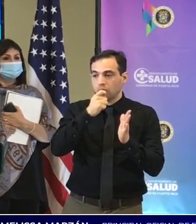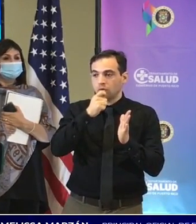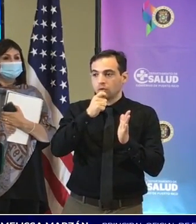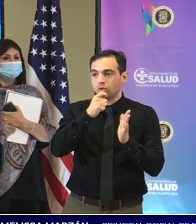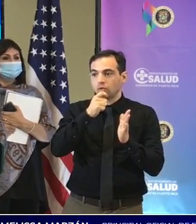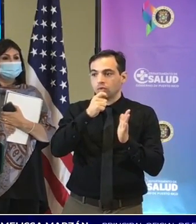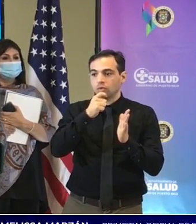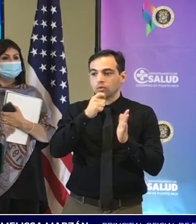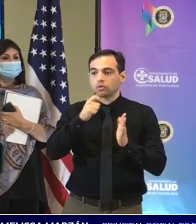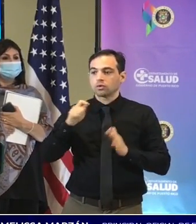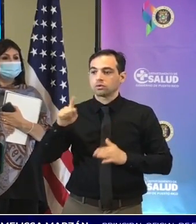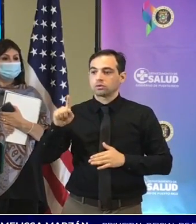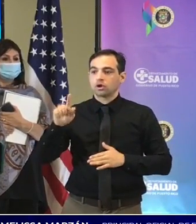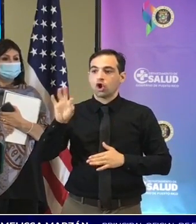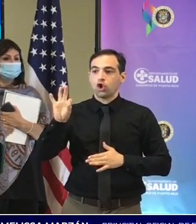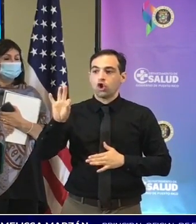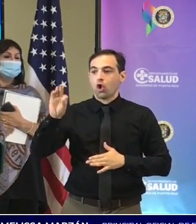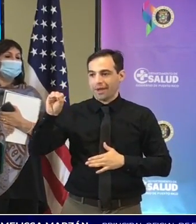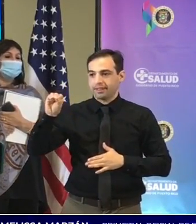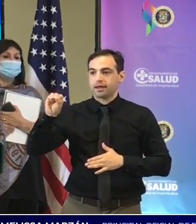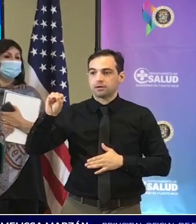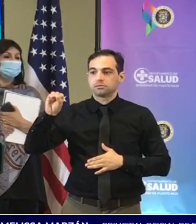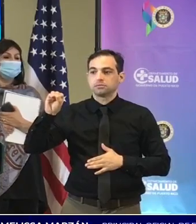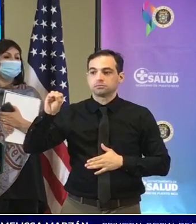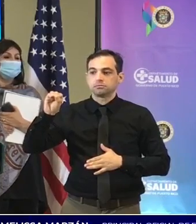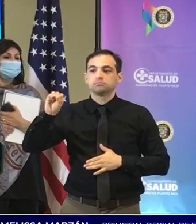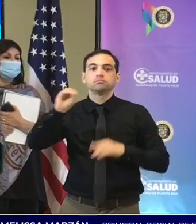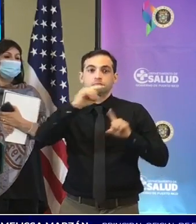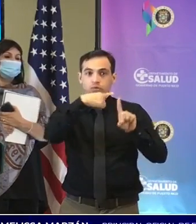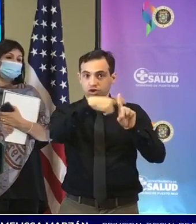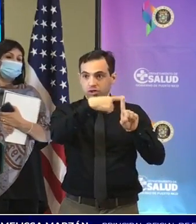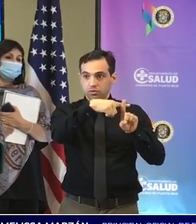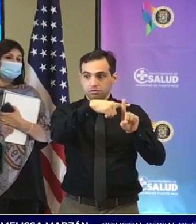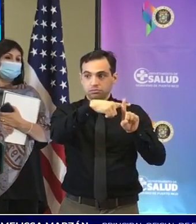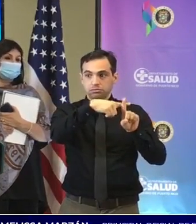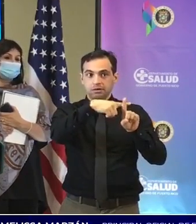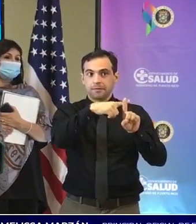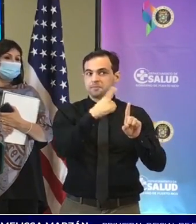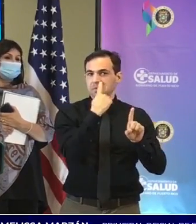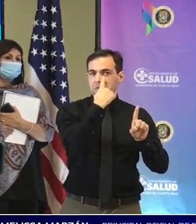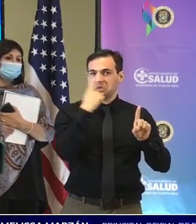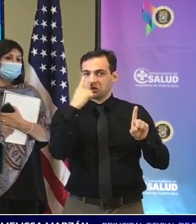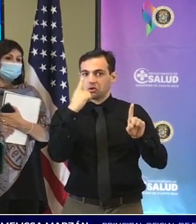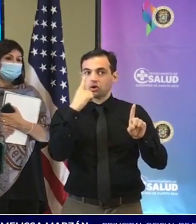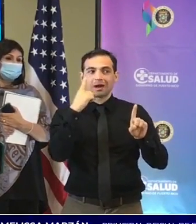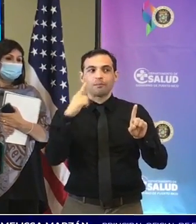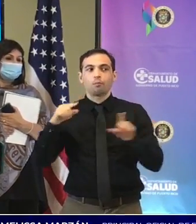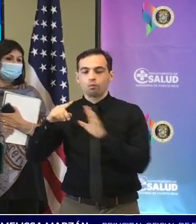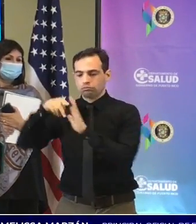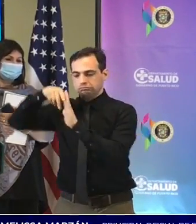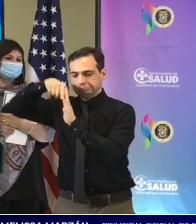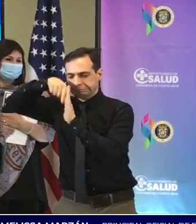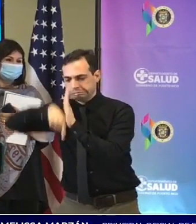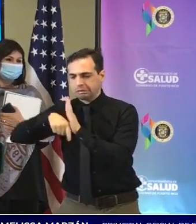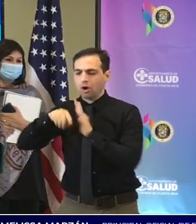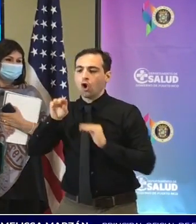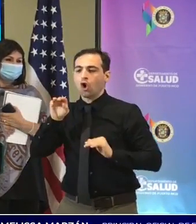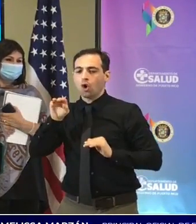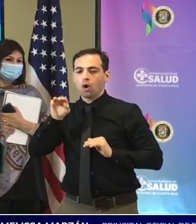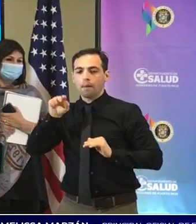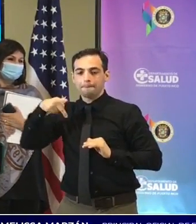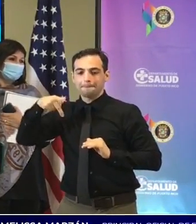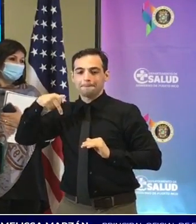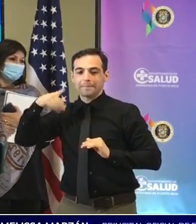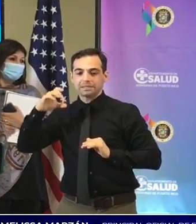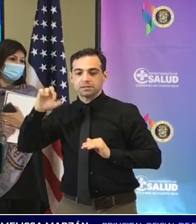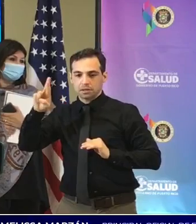positivos son de las de antígenos porque las moleculares están las más que pueden estar disponibles los resultados esas deberían estar para